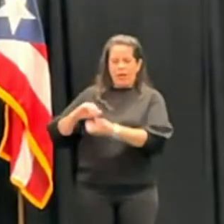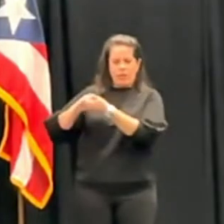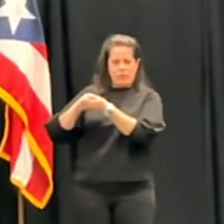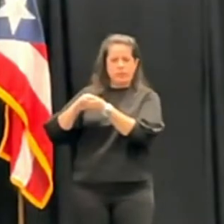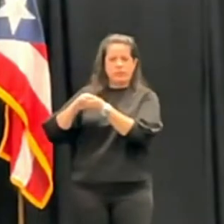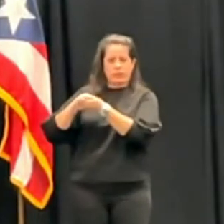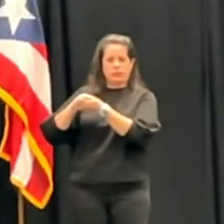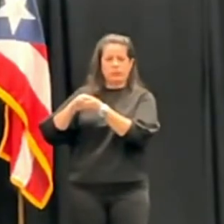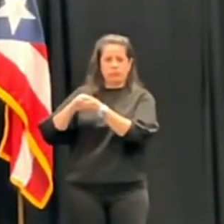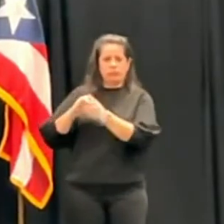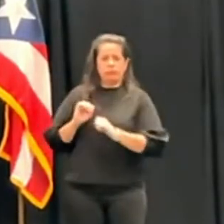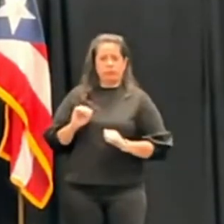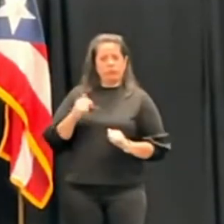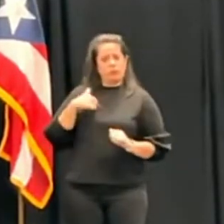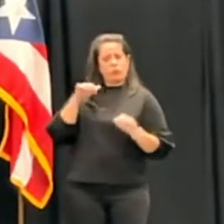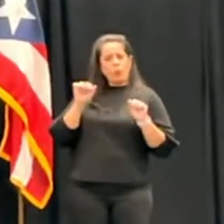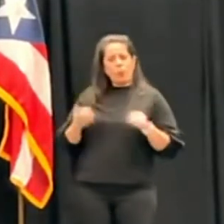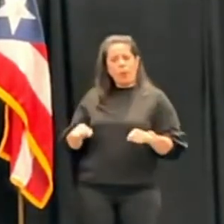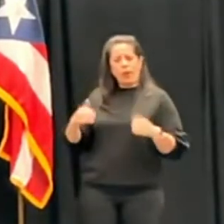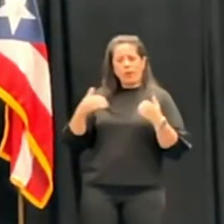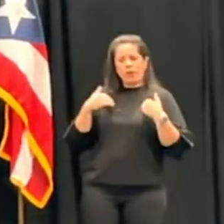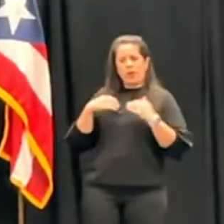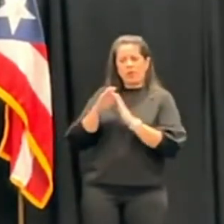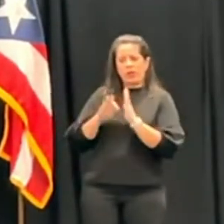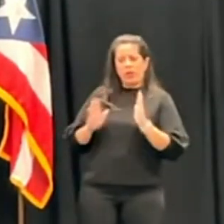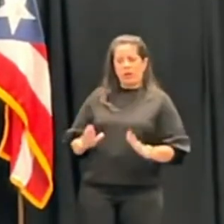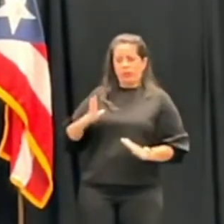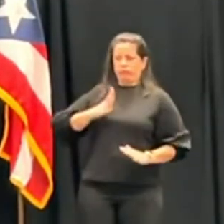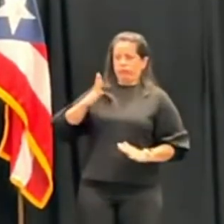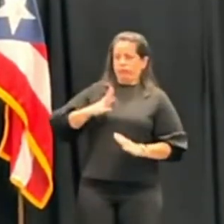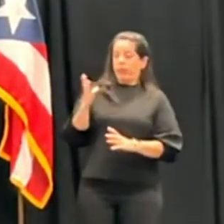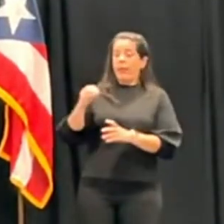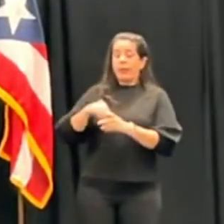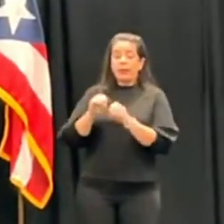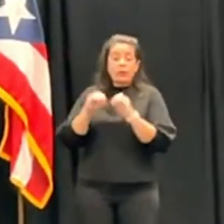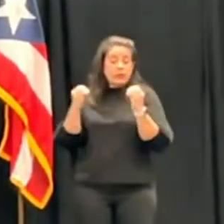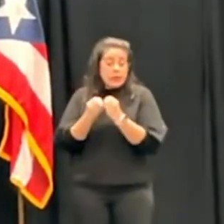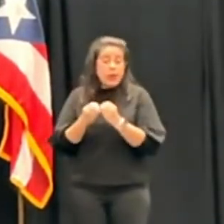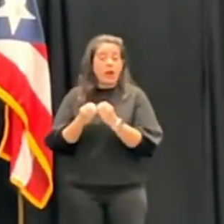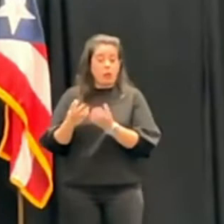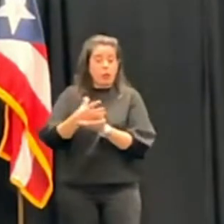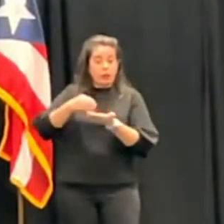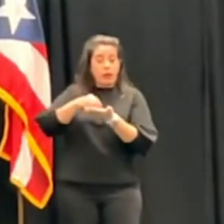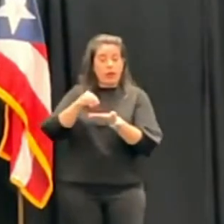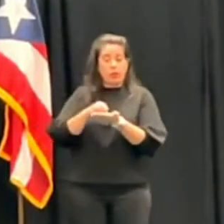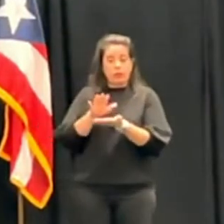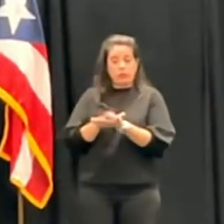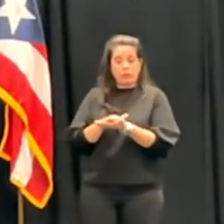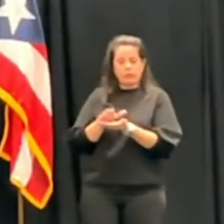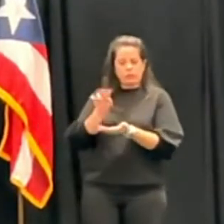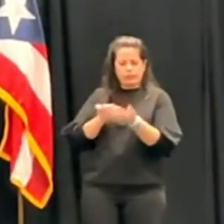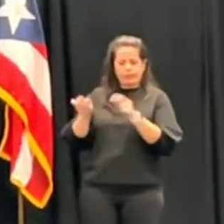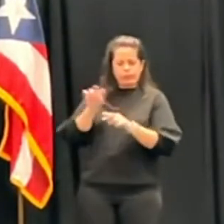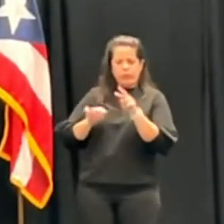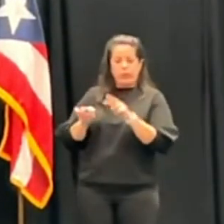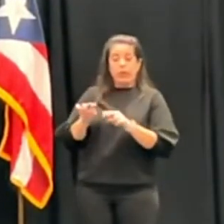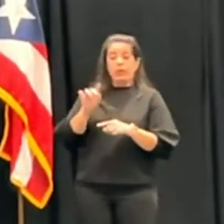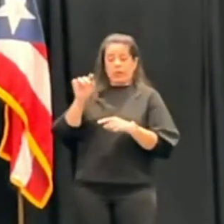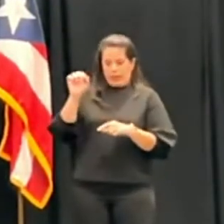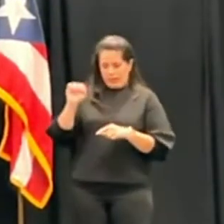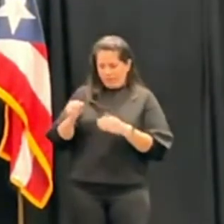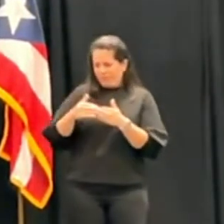donde yo pueda tener unos fiscales destacados en la oficina del contralor. Y entonces sí, que cuando